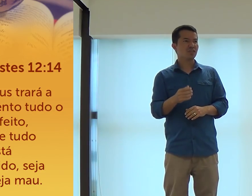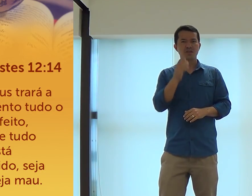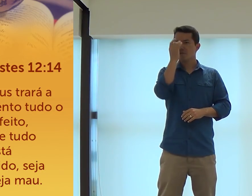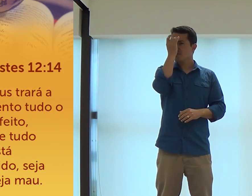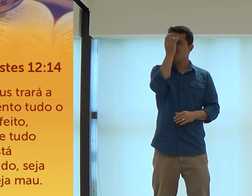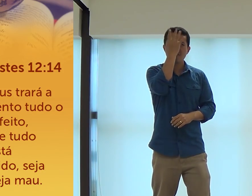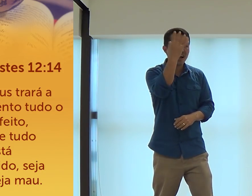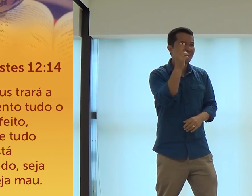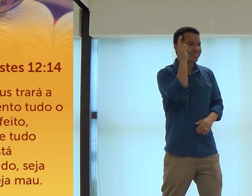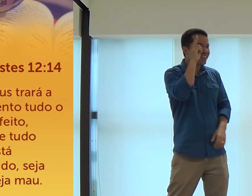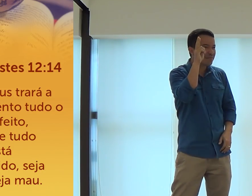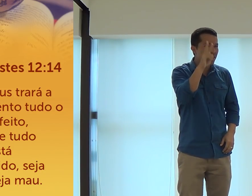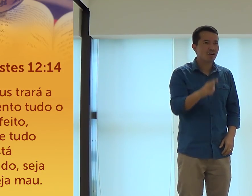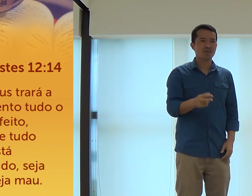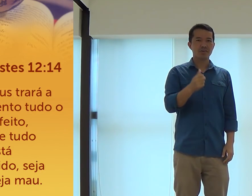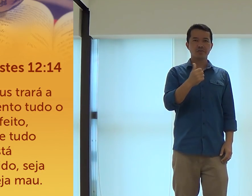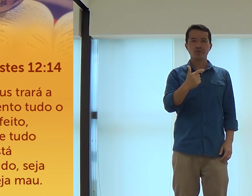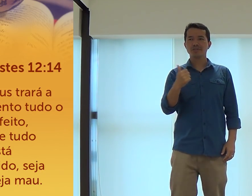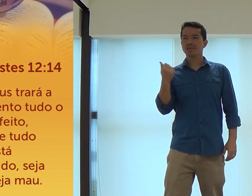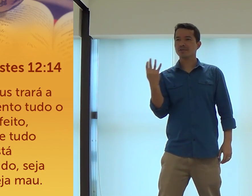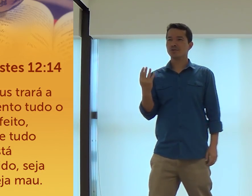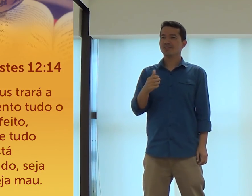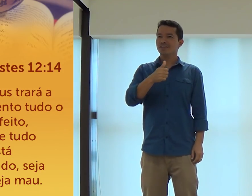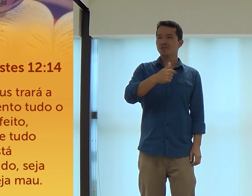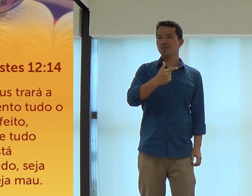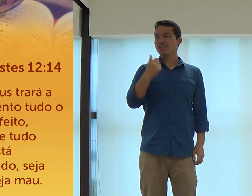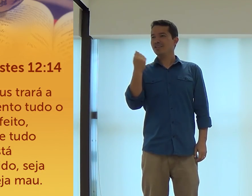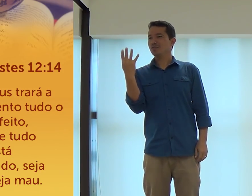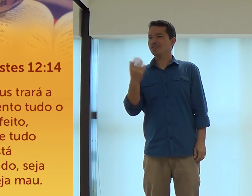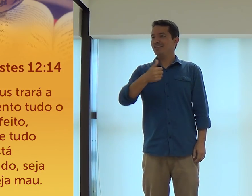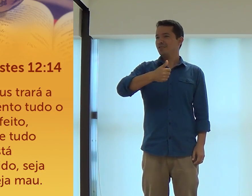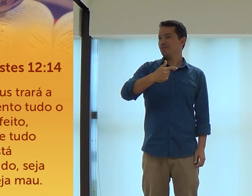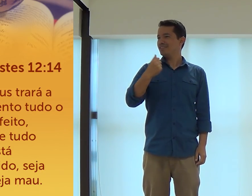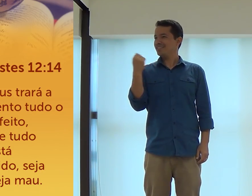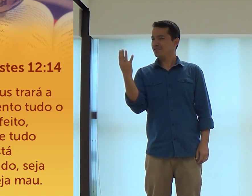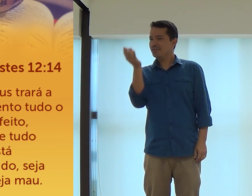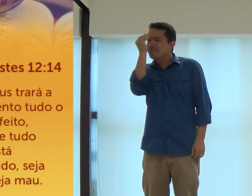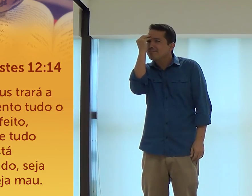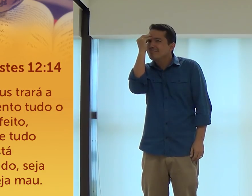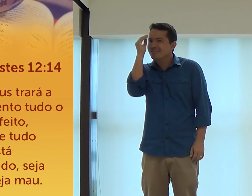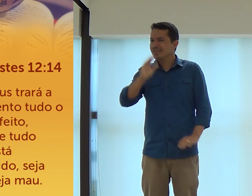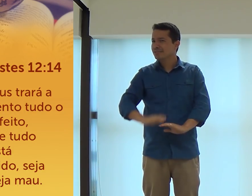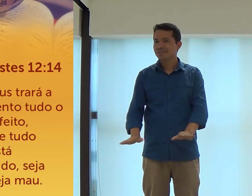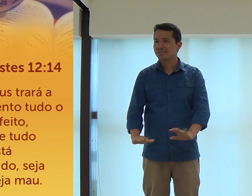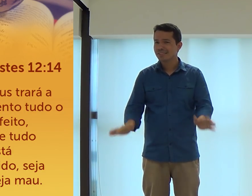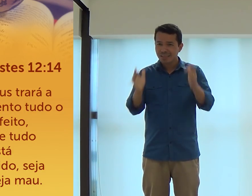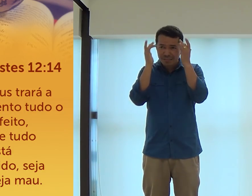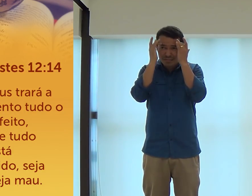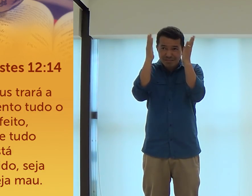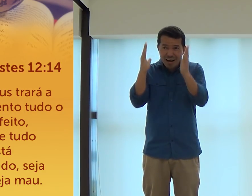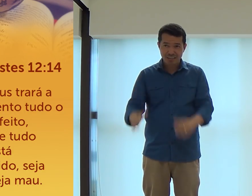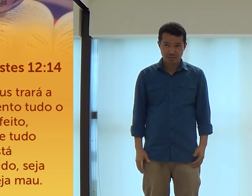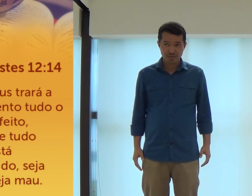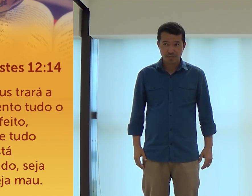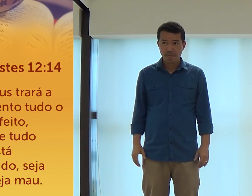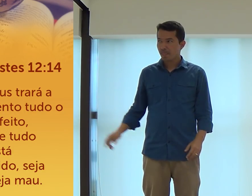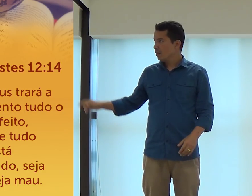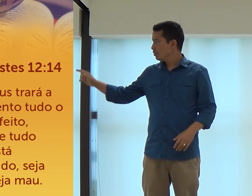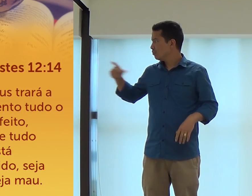Então, o versículo 14, ele é muito fácil de lembrar. Né? 12 e 14. 12 e 14. Pronto. Faça. Eu memorize.